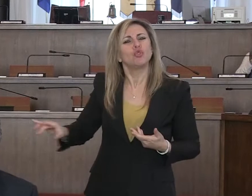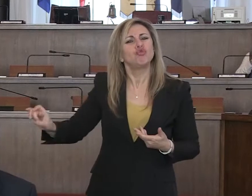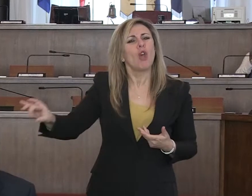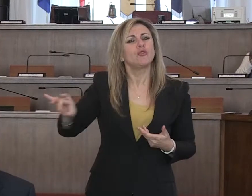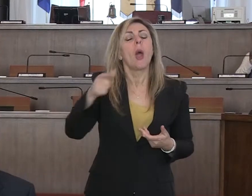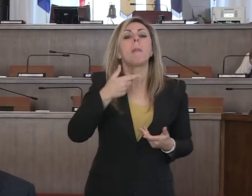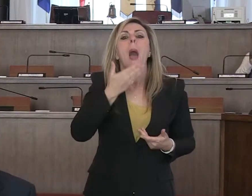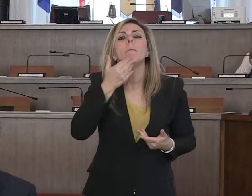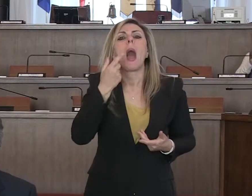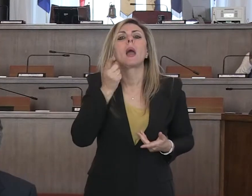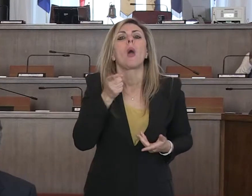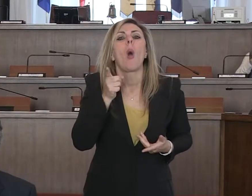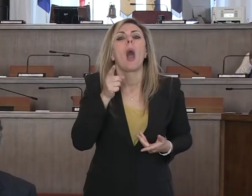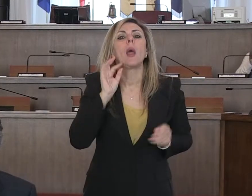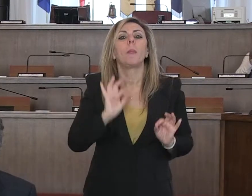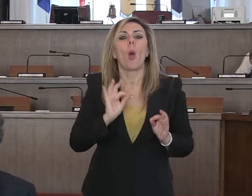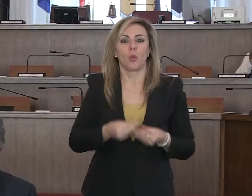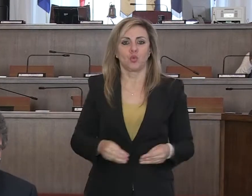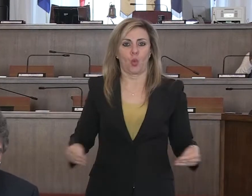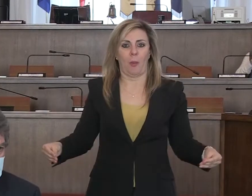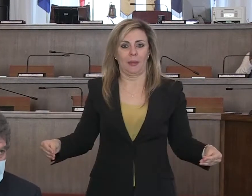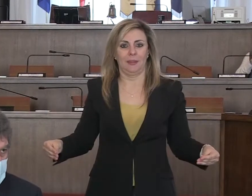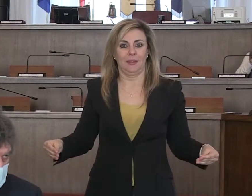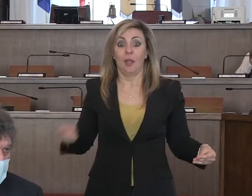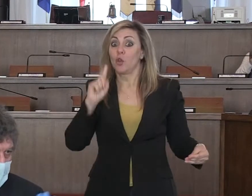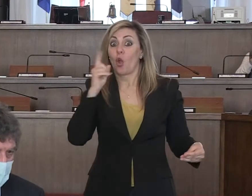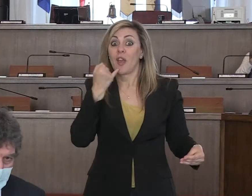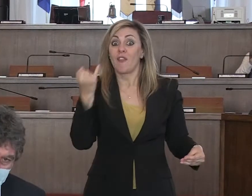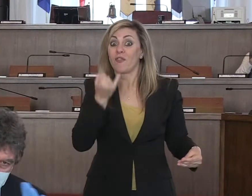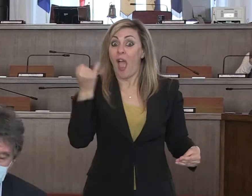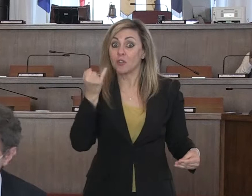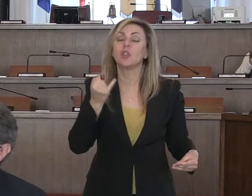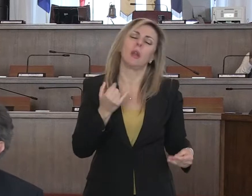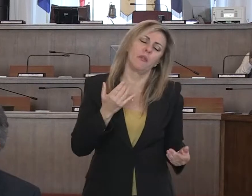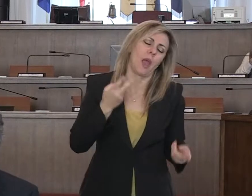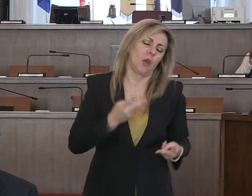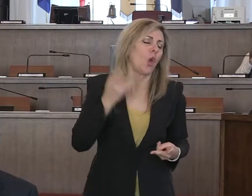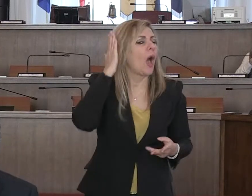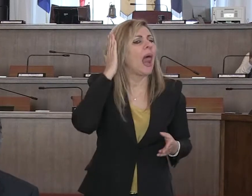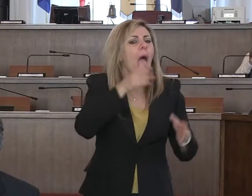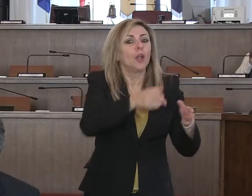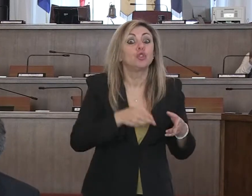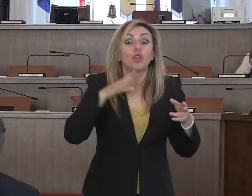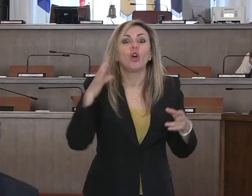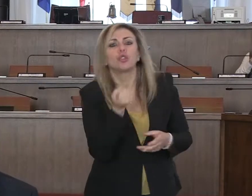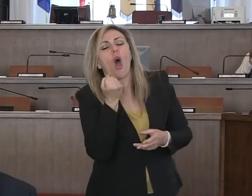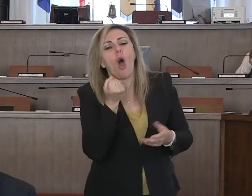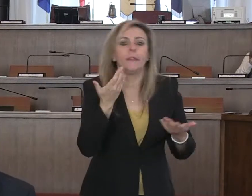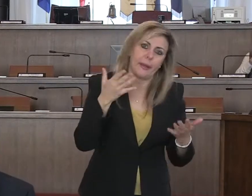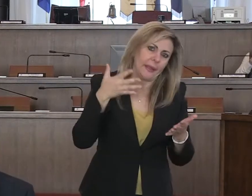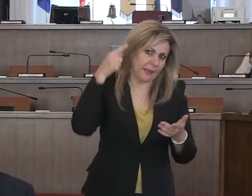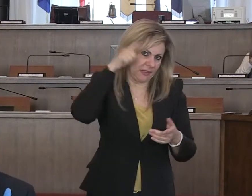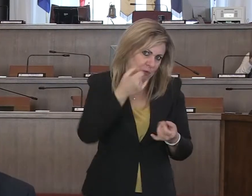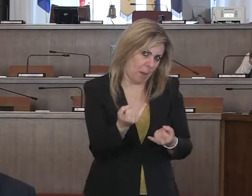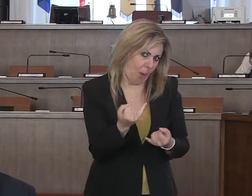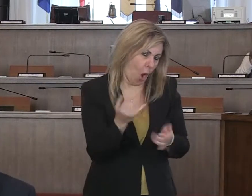è facilissimo neanche trovare letti a onor del vero, ma quello che manca per davvero sono